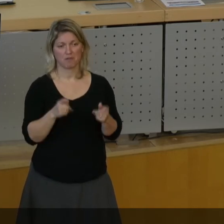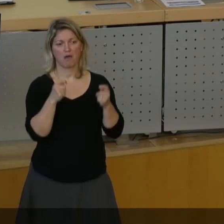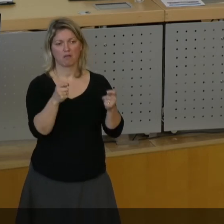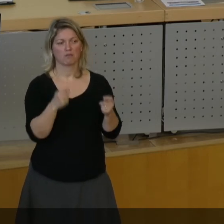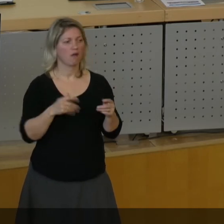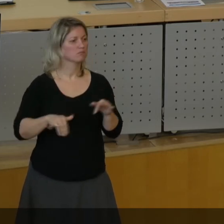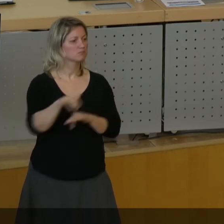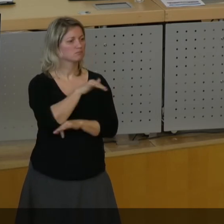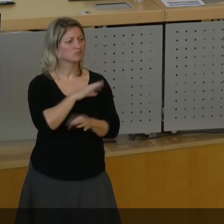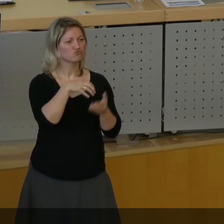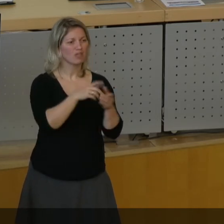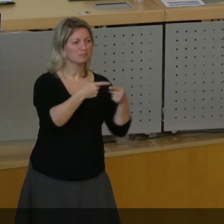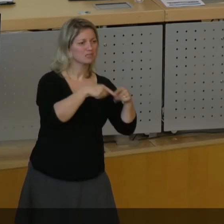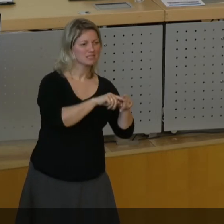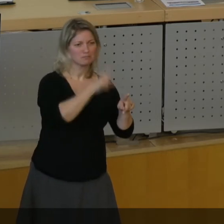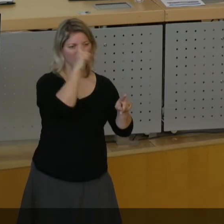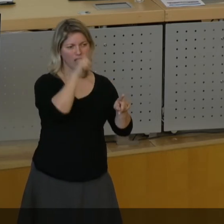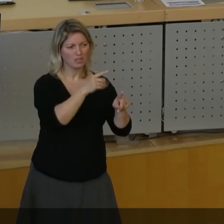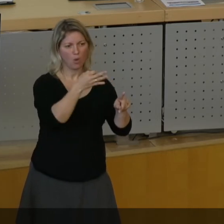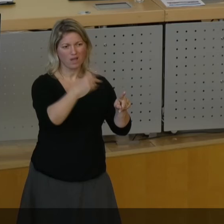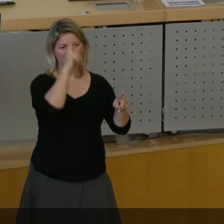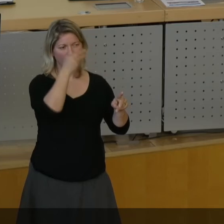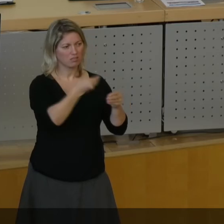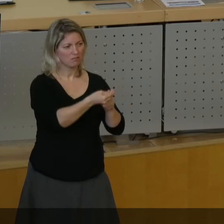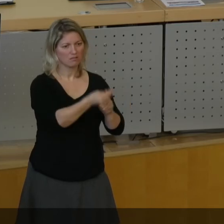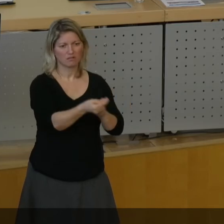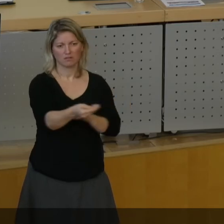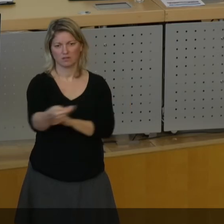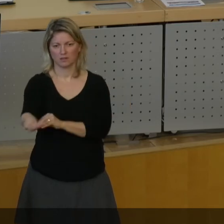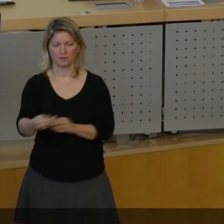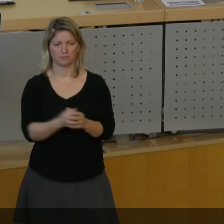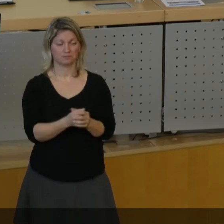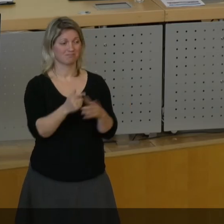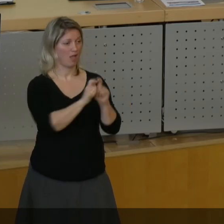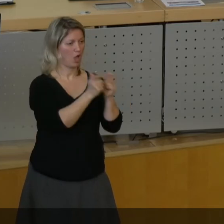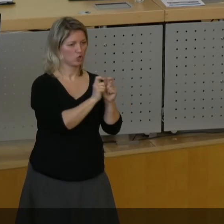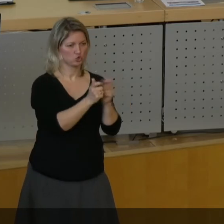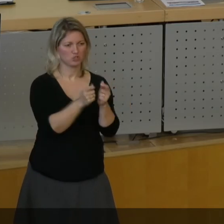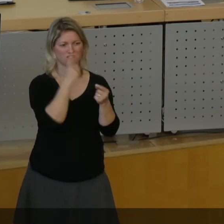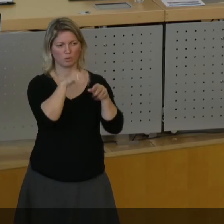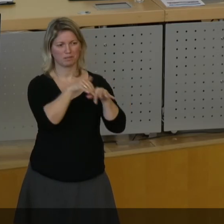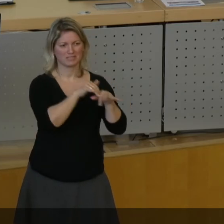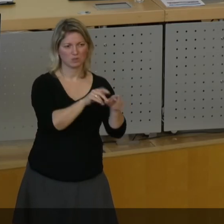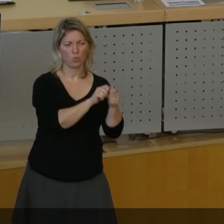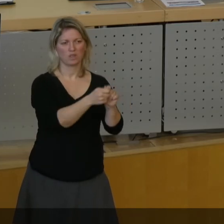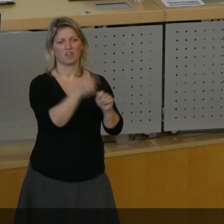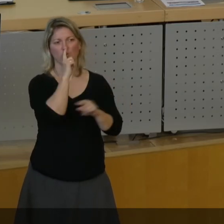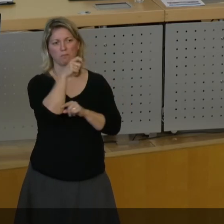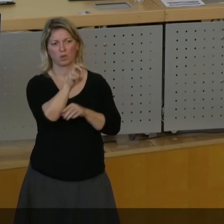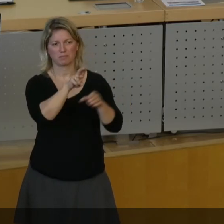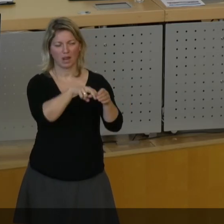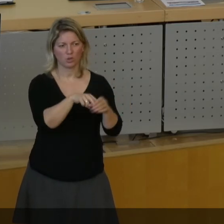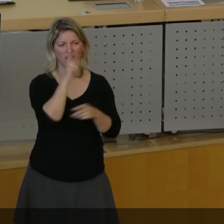Orts- bzw. Stadtbezirksbeiräte sowie Ortsräte, durch die Ausschüsse für Petition und Bürgerbeteiligung, für